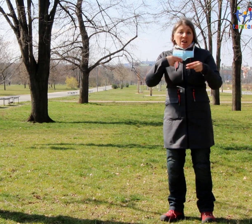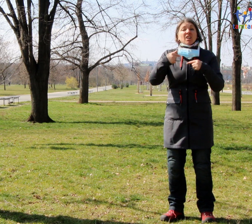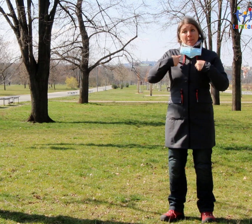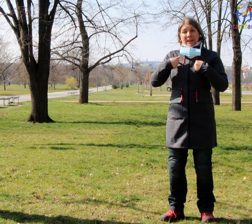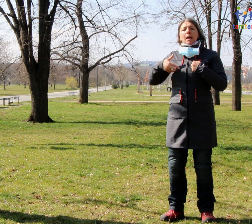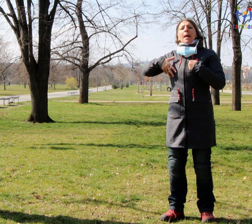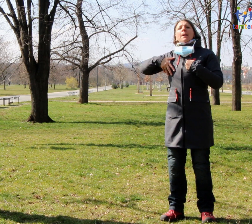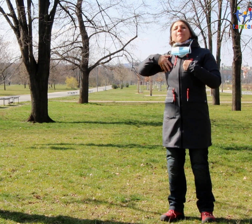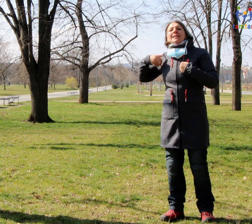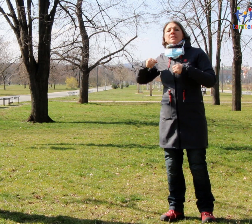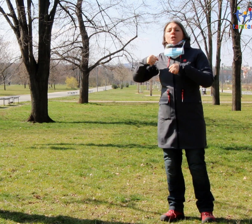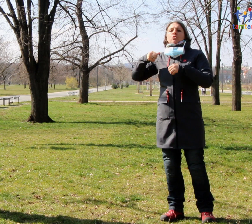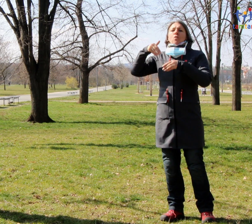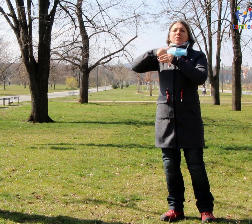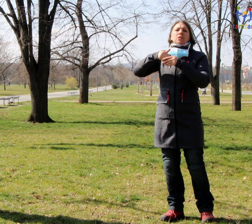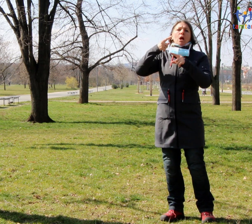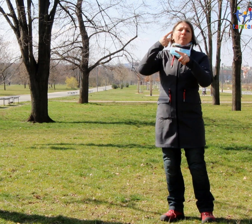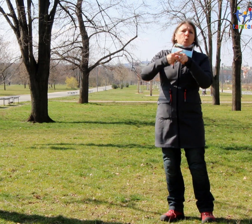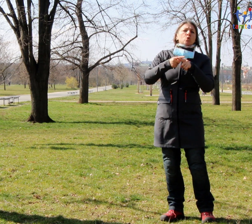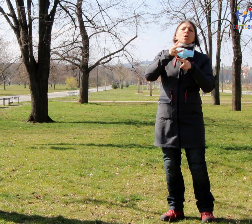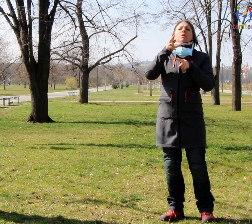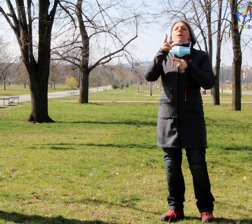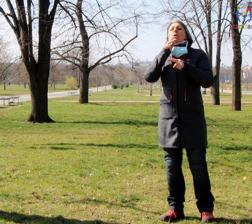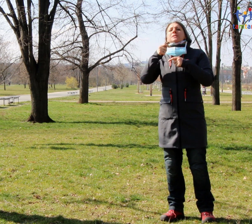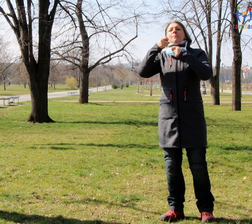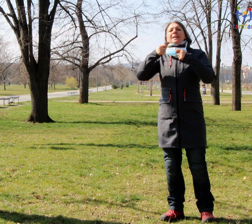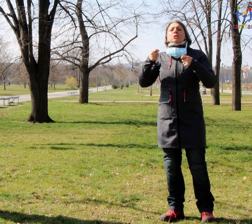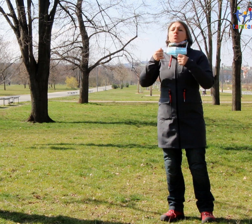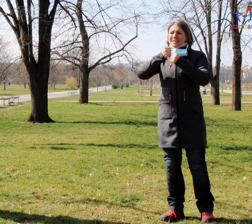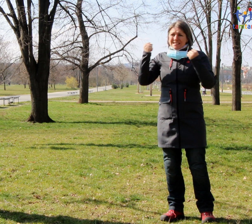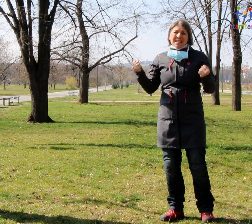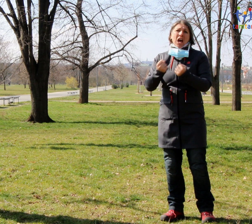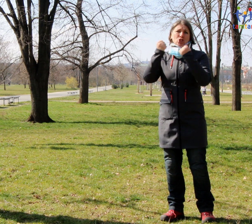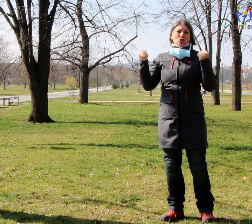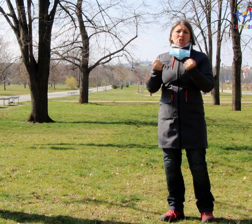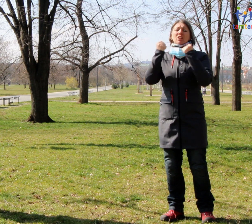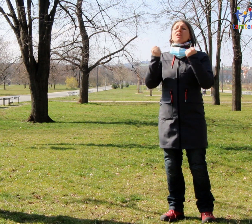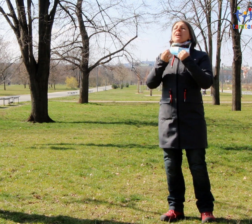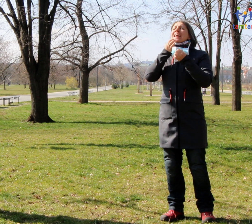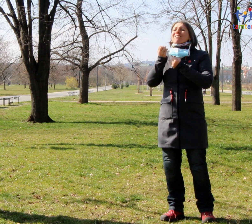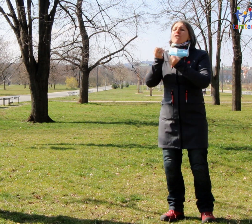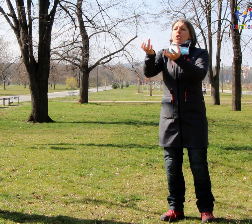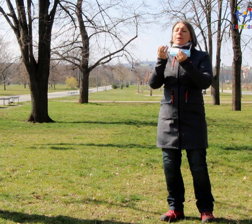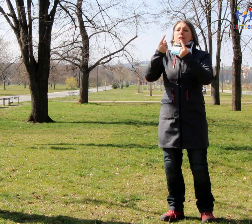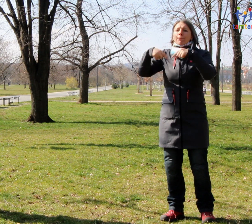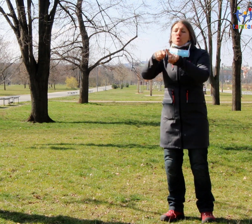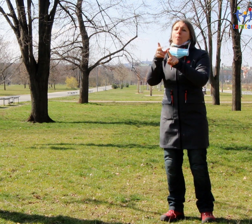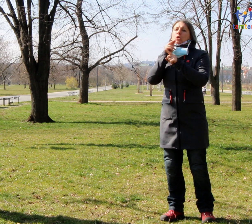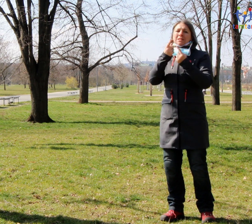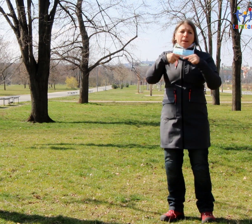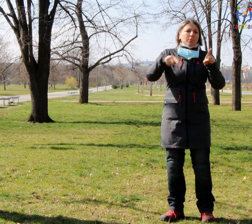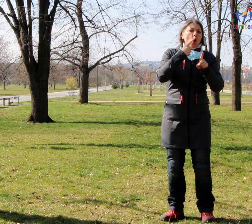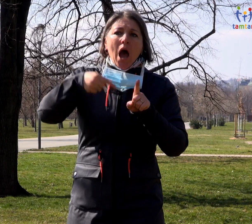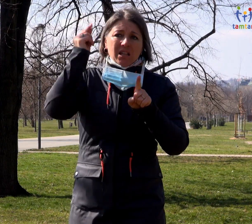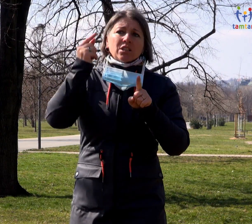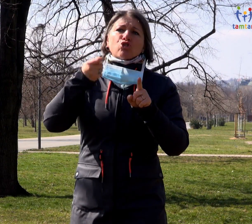vzděláváme policisty, jak komunikovat s lidmi, kteří mají nějaké omezení nebo disabilitu. Ale žádáme i